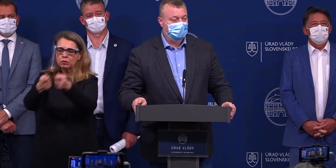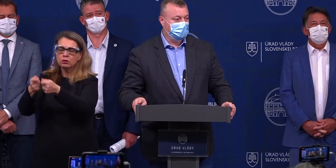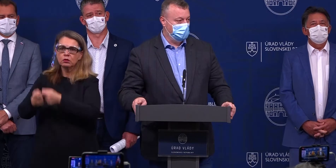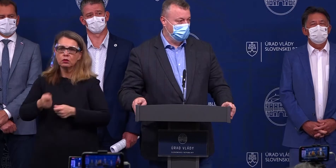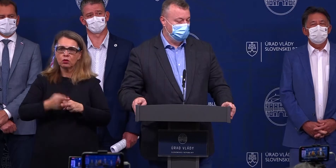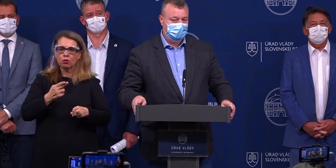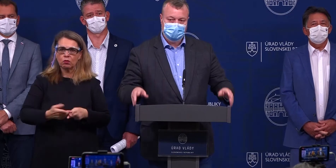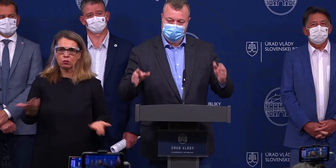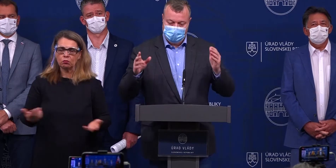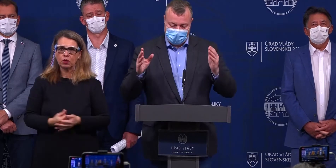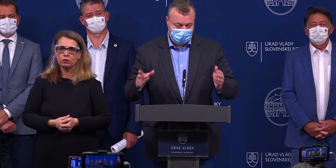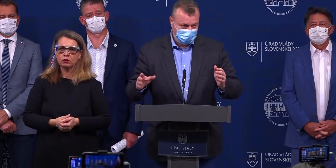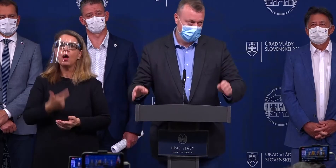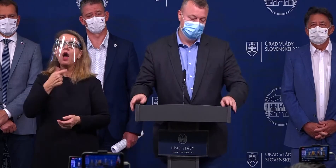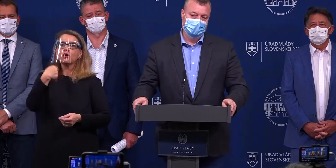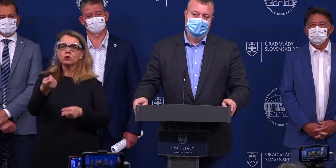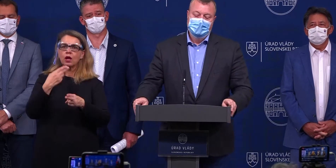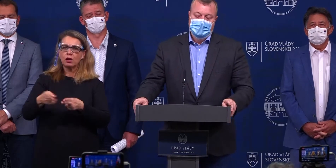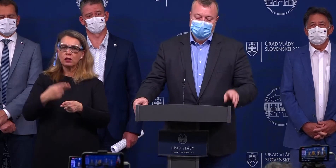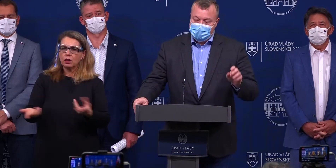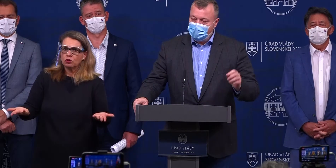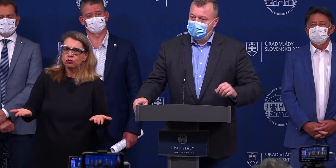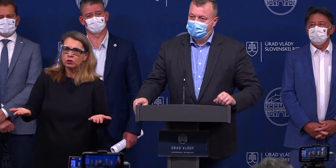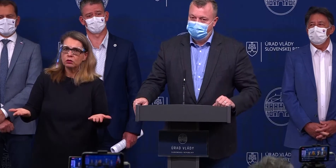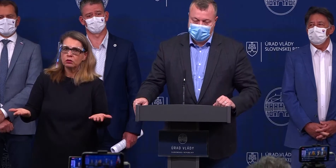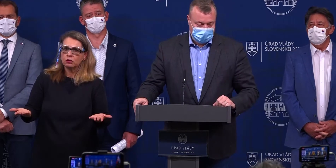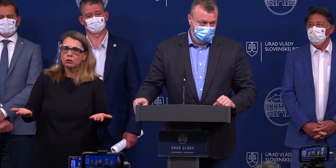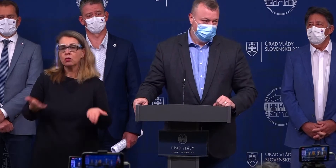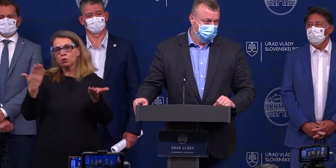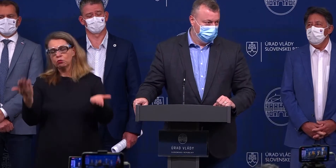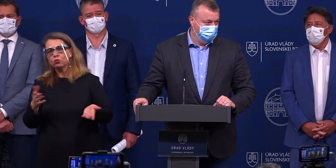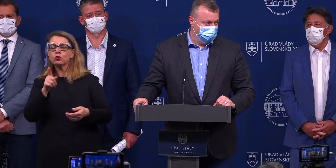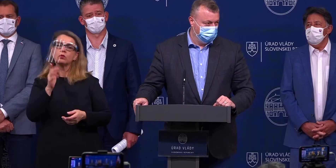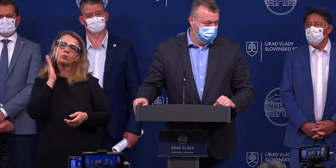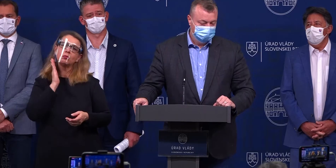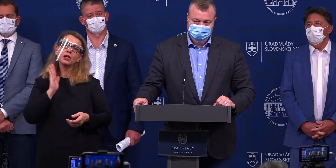Ako sa to dá vyriešiť? Máte dve možnosti. Buď sa budete hrať na pekného,